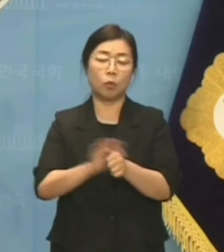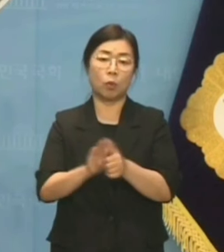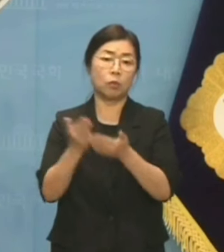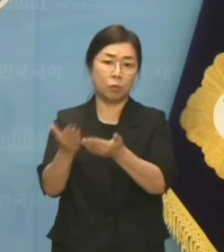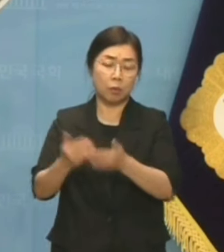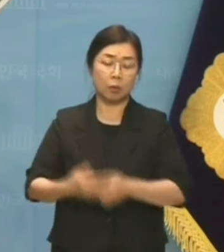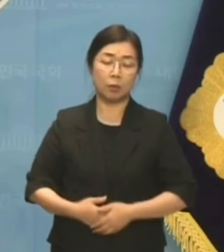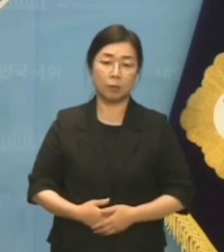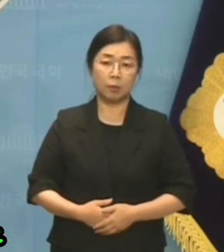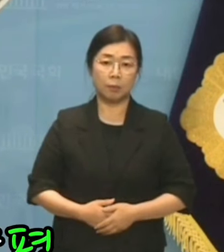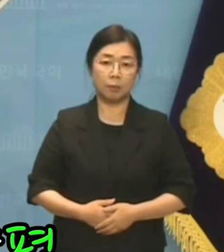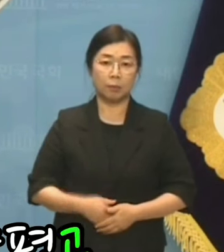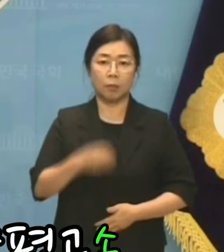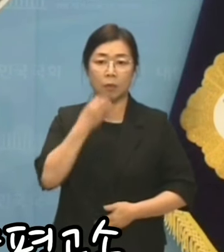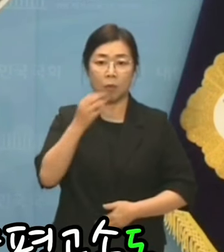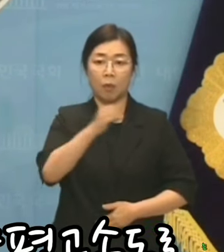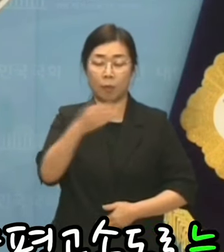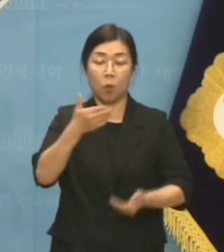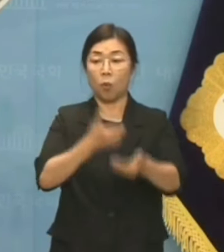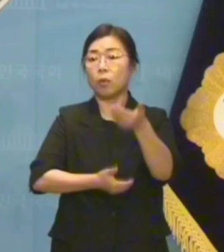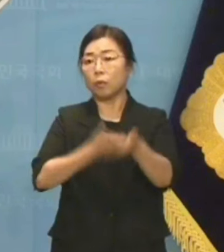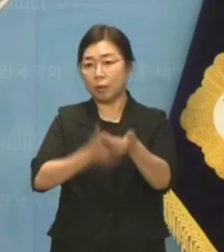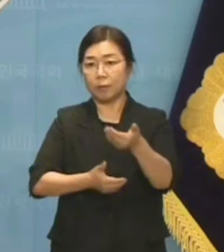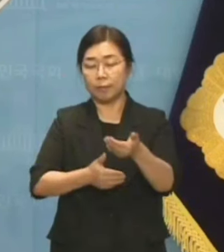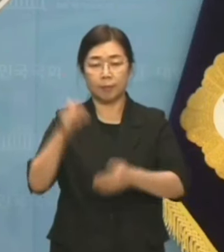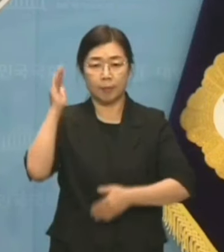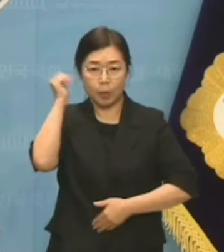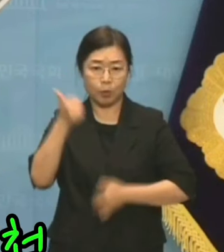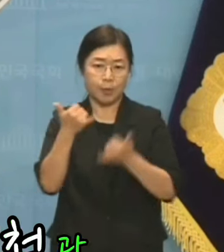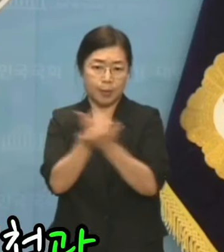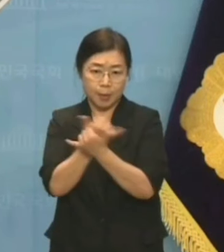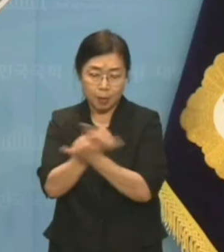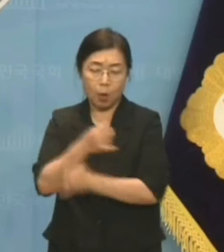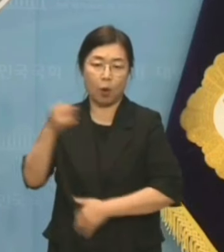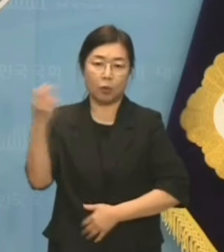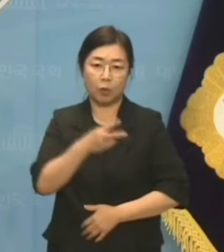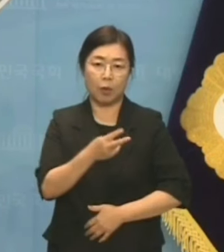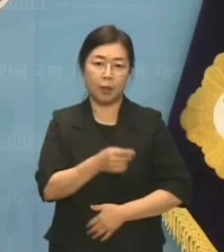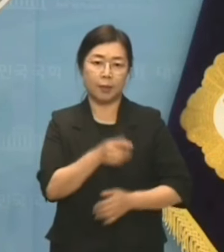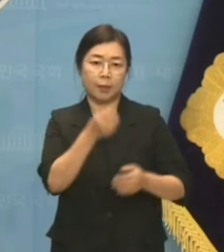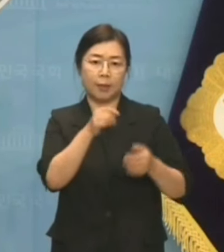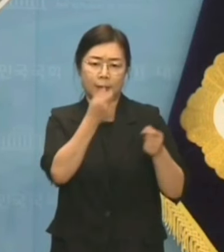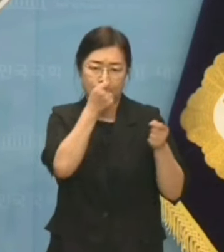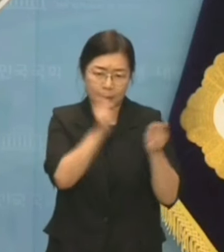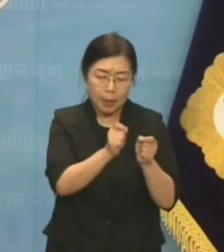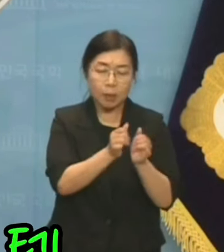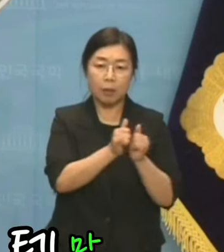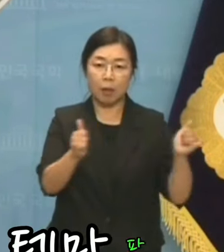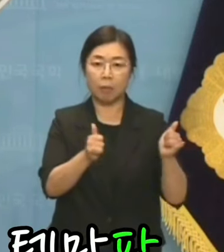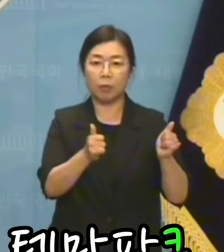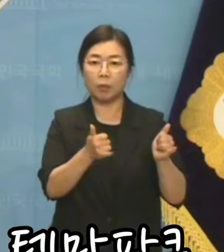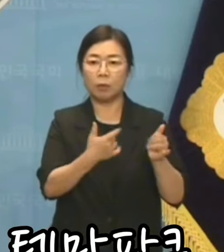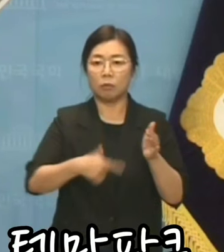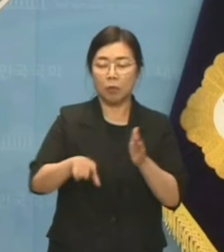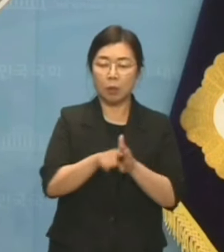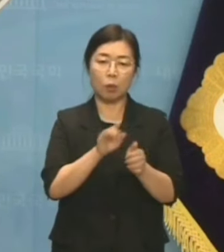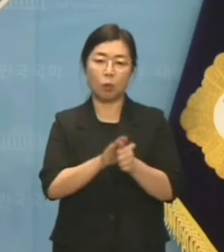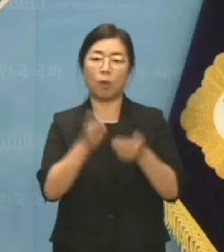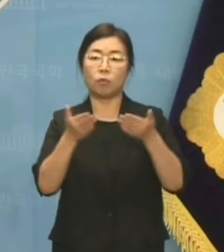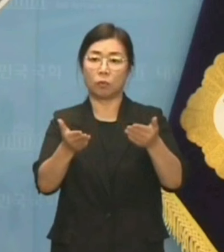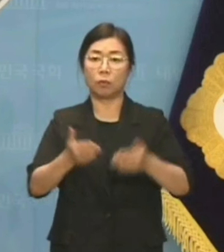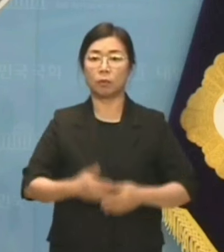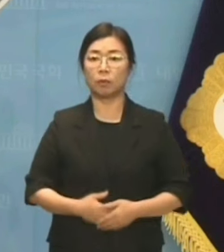이쯤 되면 서울 양평고속도로는 대통령 친인척과 지인을 위한 이권 테마파크입니다.